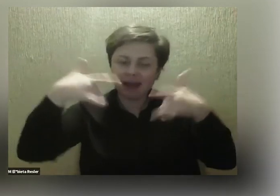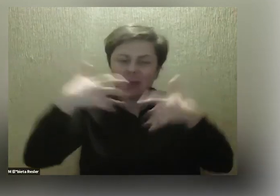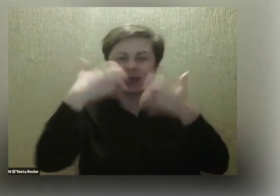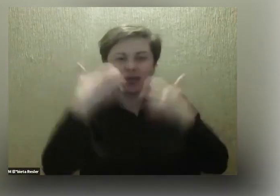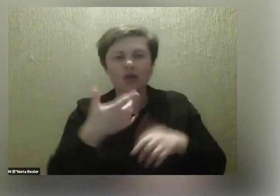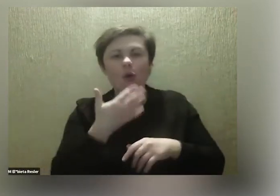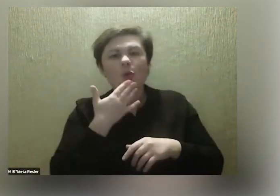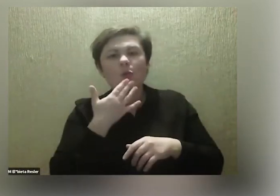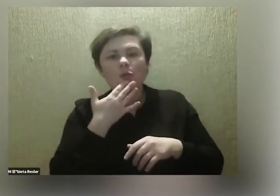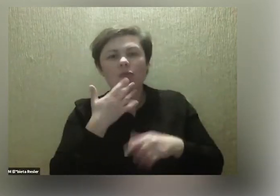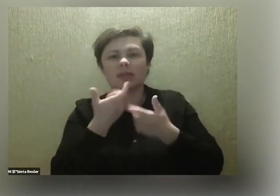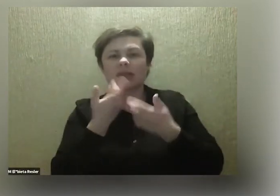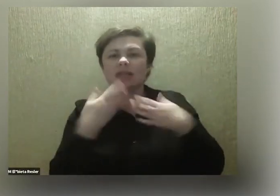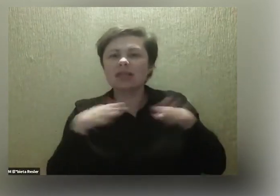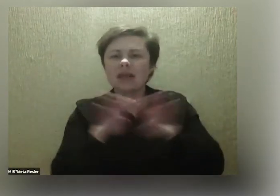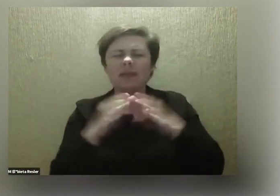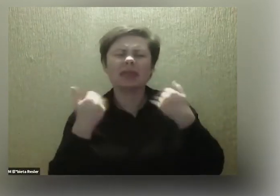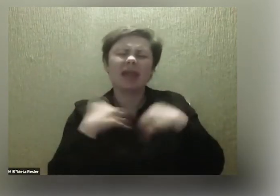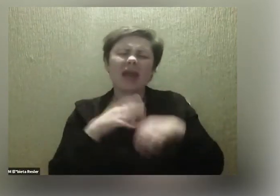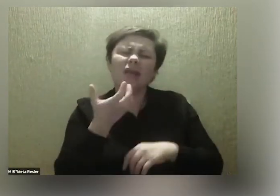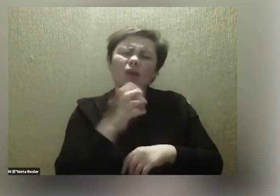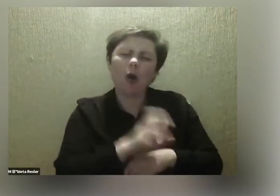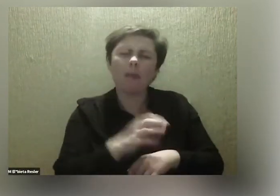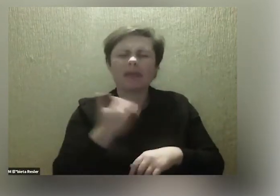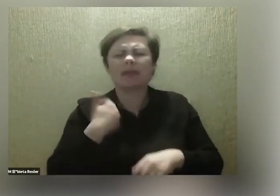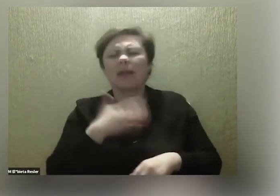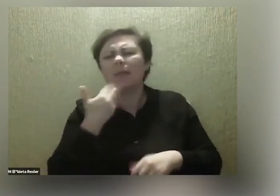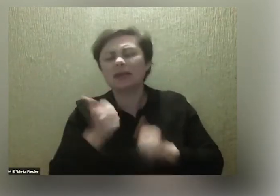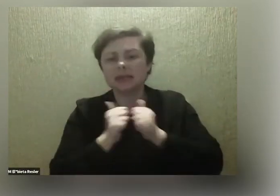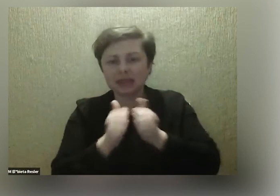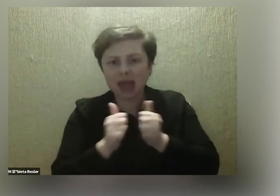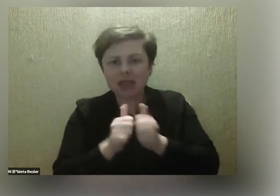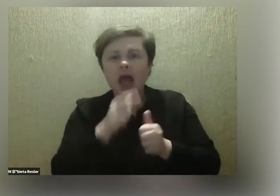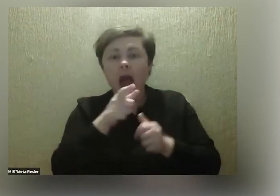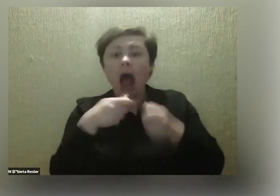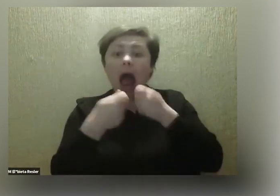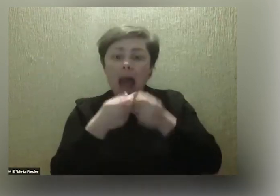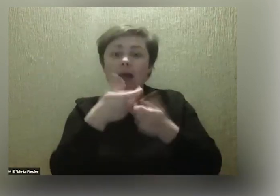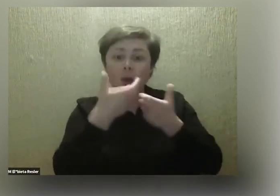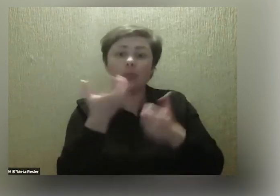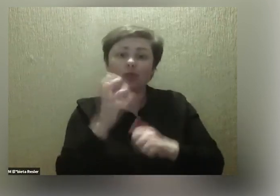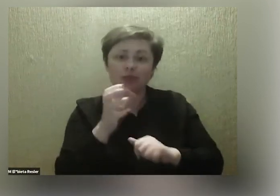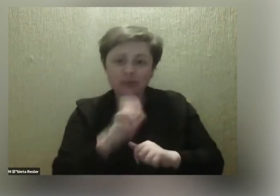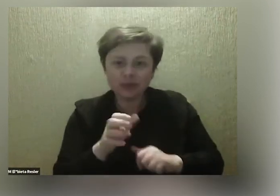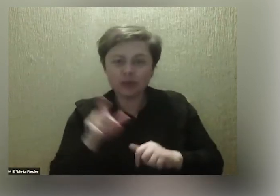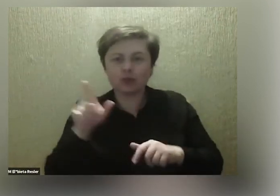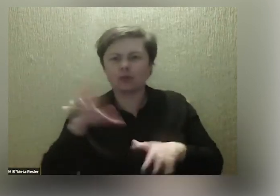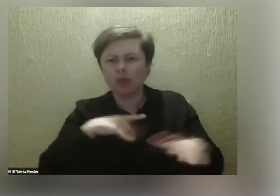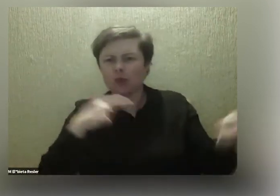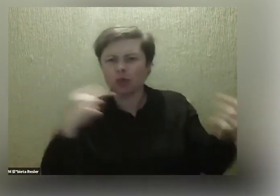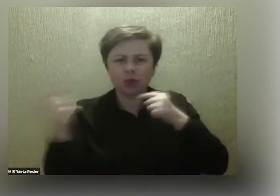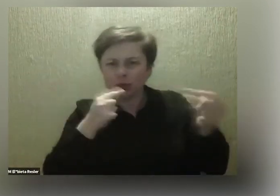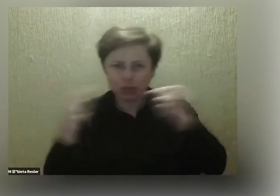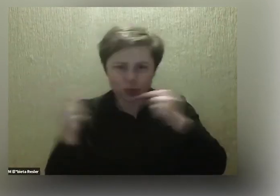właściwie się zamknąć, nie komentować, nie mieć zdania, a jednak wrzucasz te posty. Pod nimi są rozgorzałe dyskusje Twoich